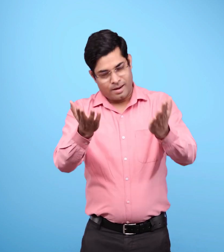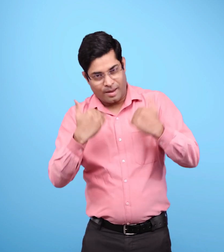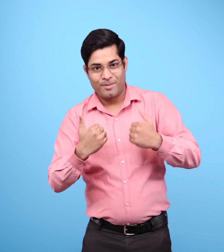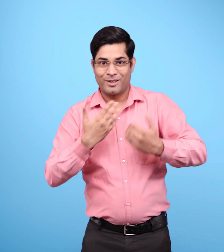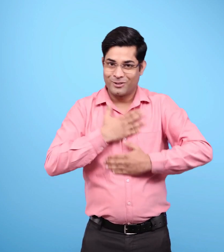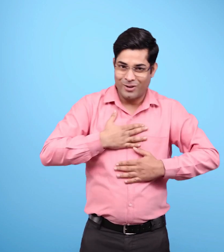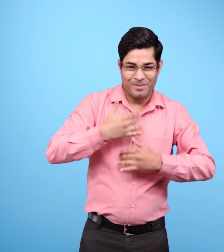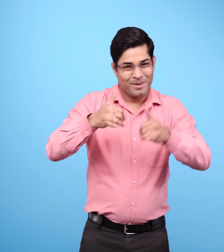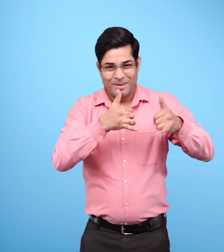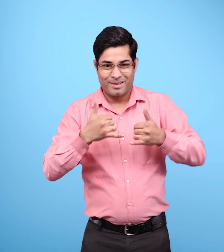आओ खेले